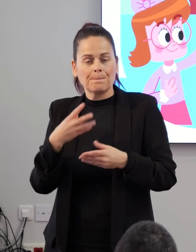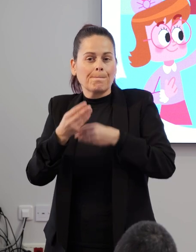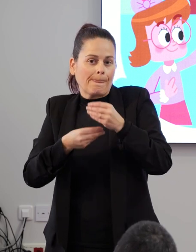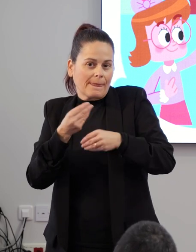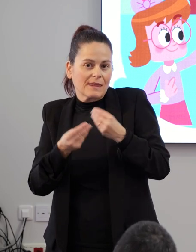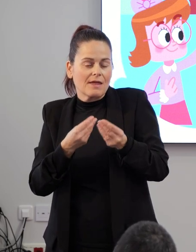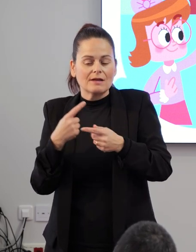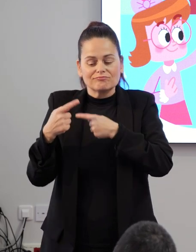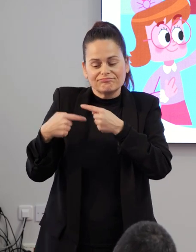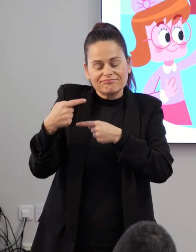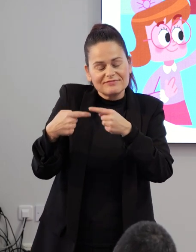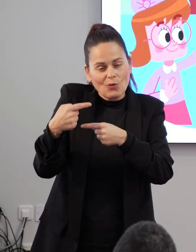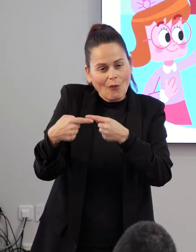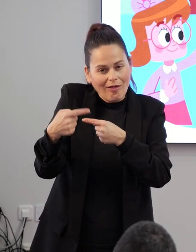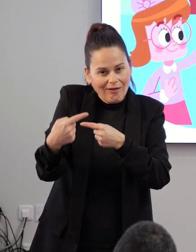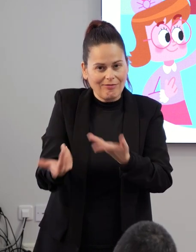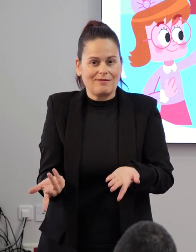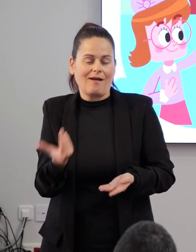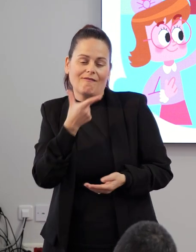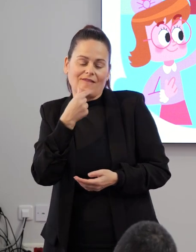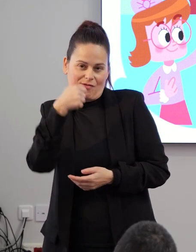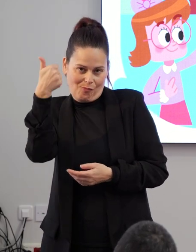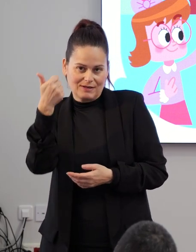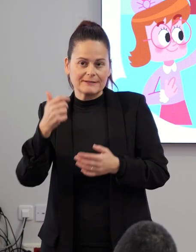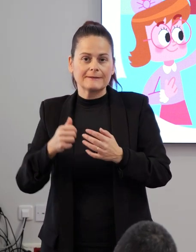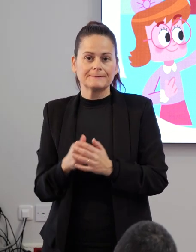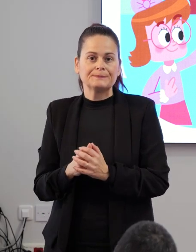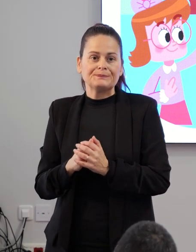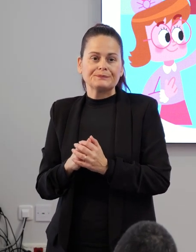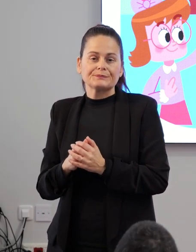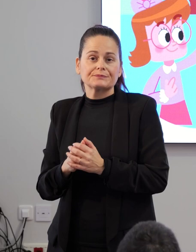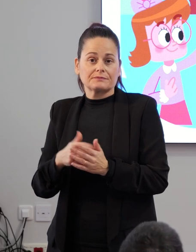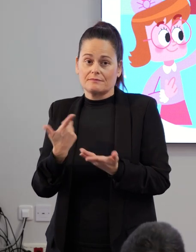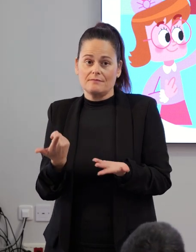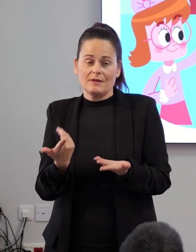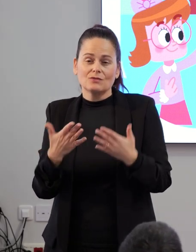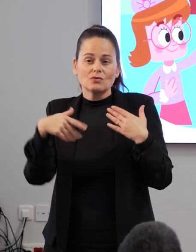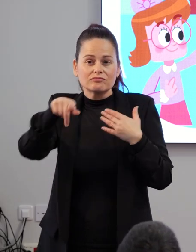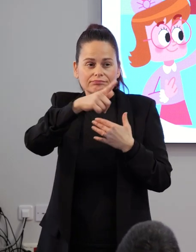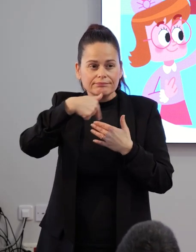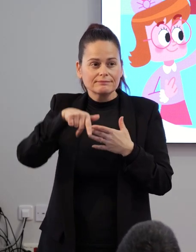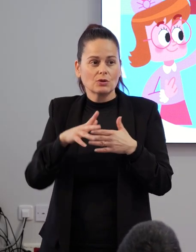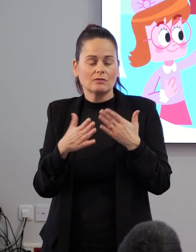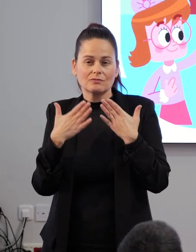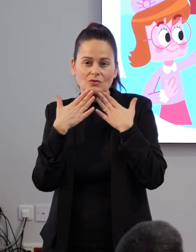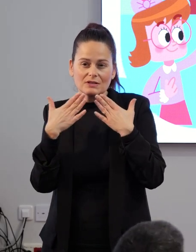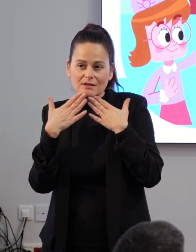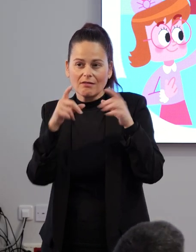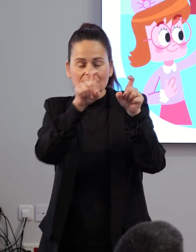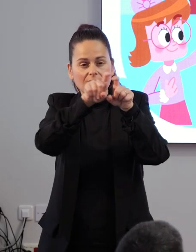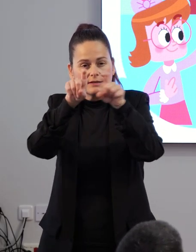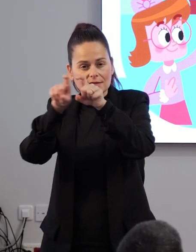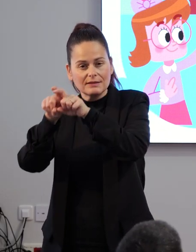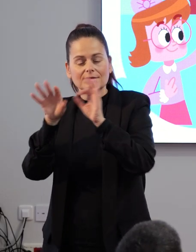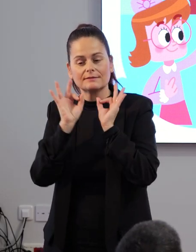que cada día sea un poquito más fácil. Por todo ello, quiero dar las gracias a todas las entidades